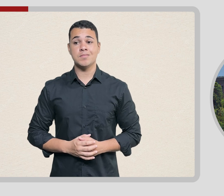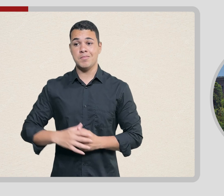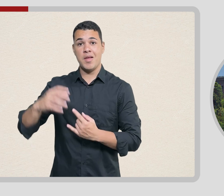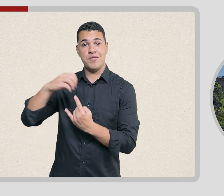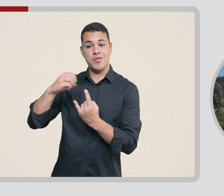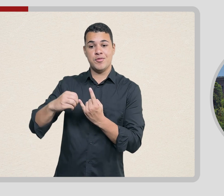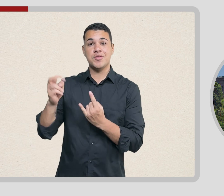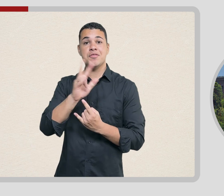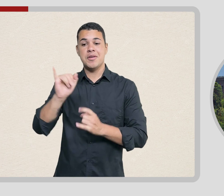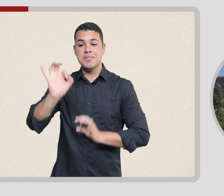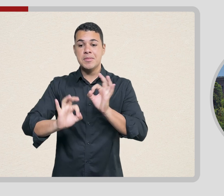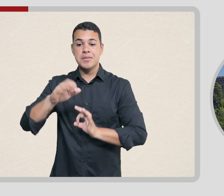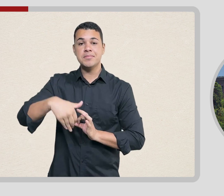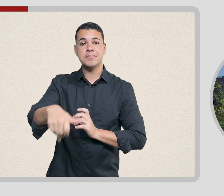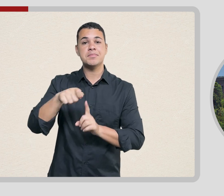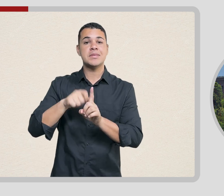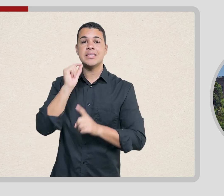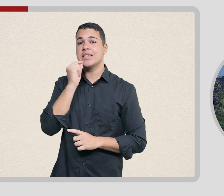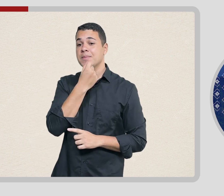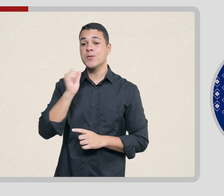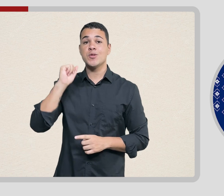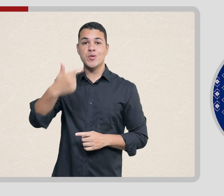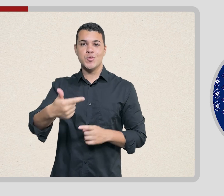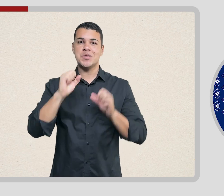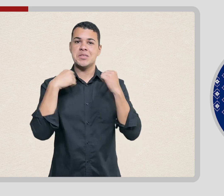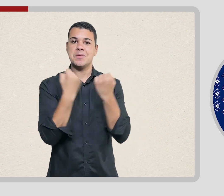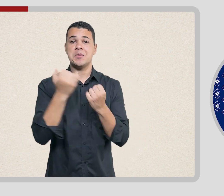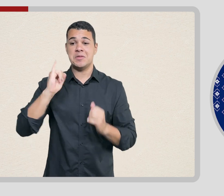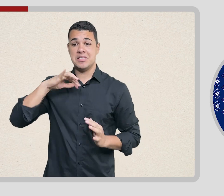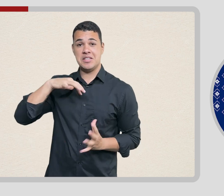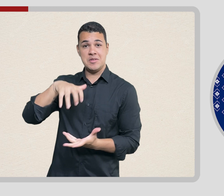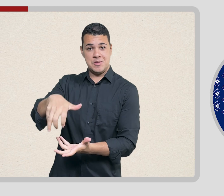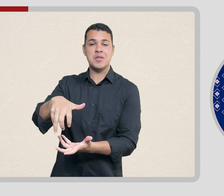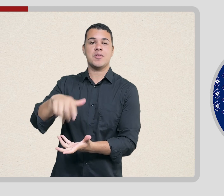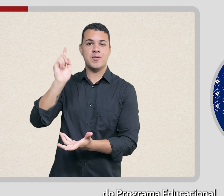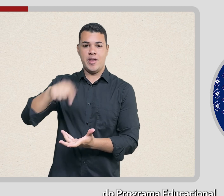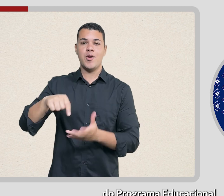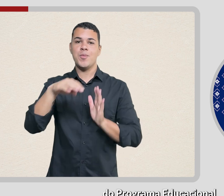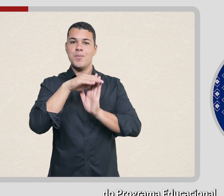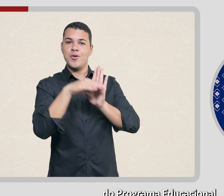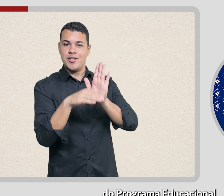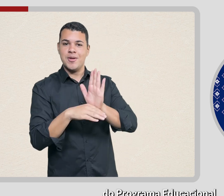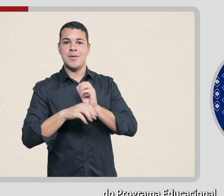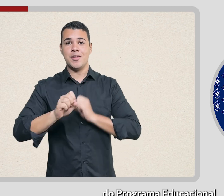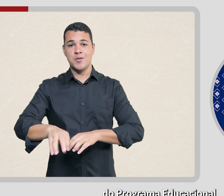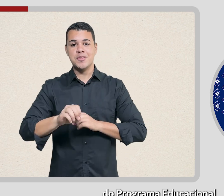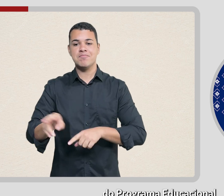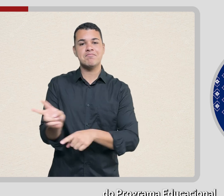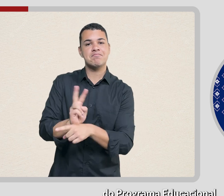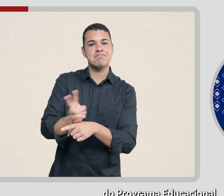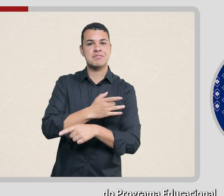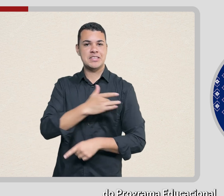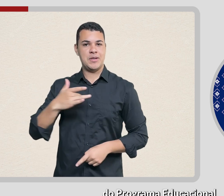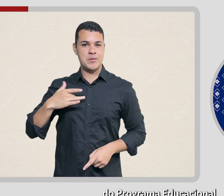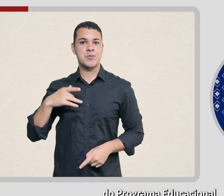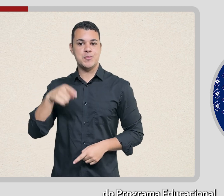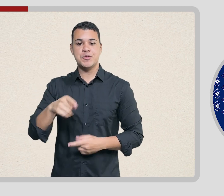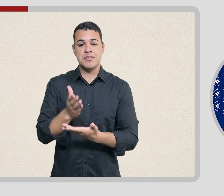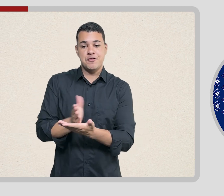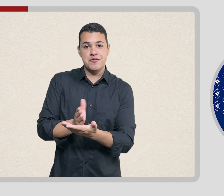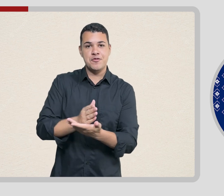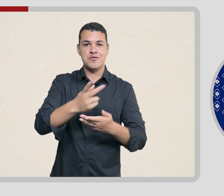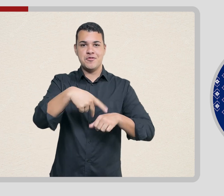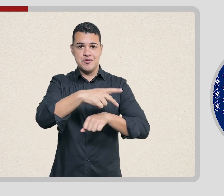E a Fiocruz promove agora, em setembro, o segundo seminário internacional do Programa Educacional em Vigilância em